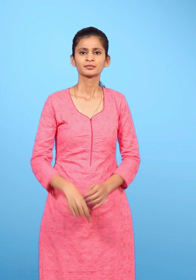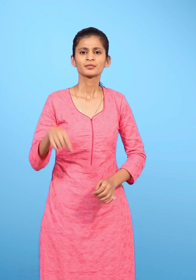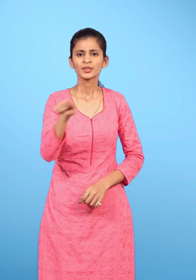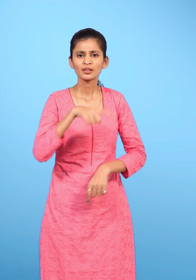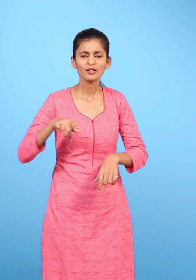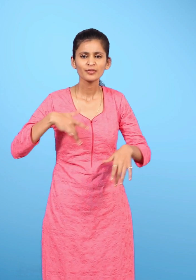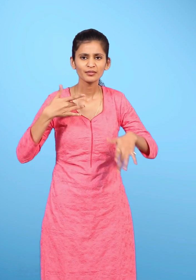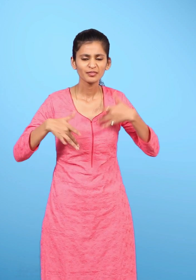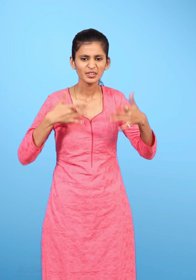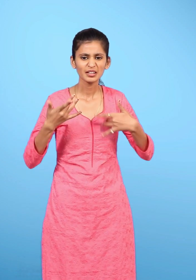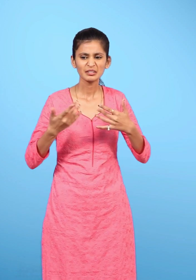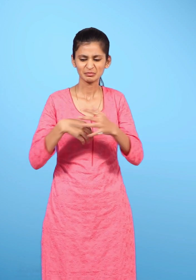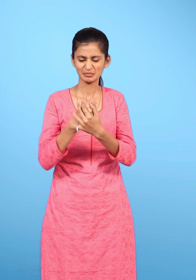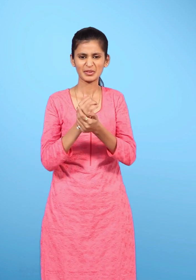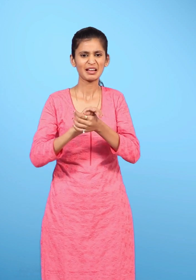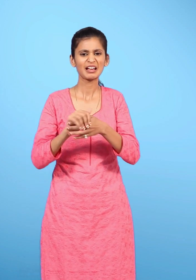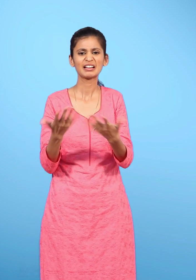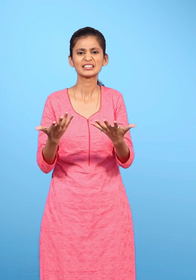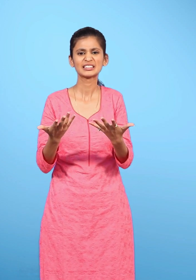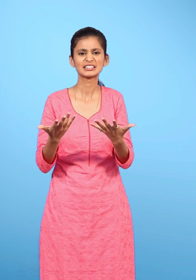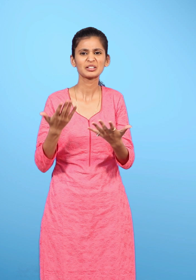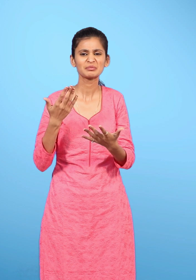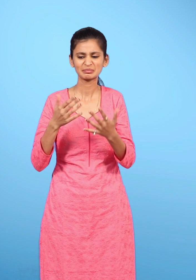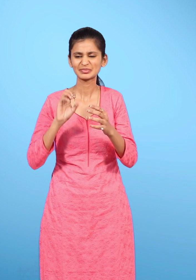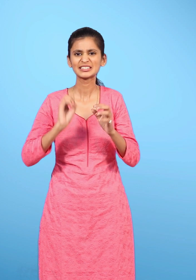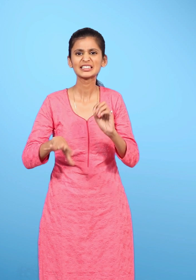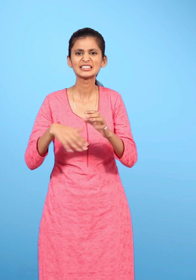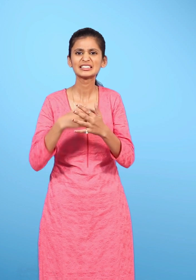तुम्हें कब लगता है कि तुमारे हाथ गंदे हो जाते हैं?